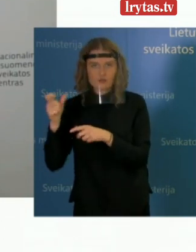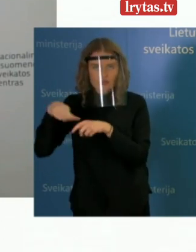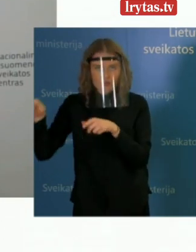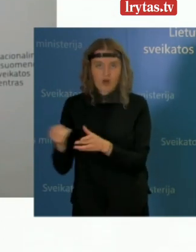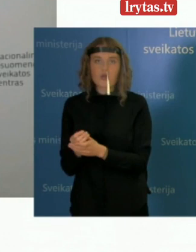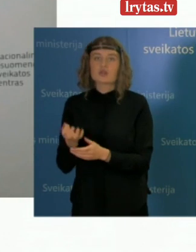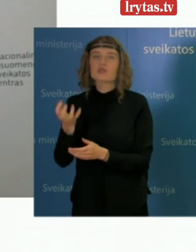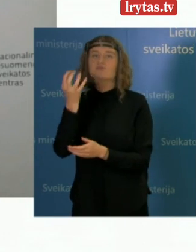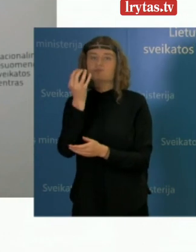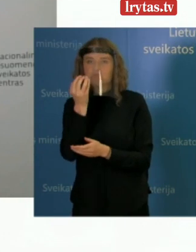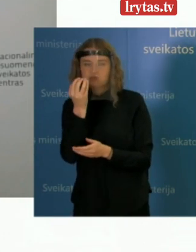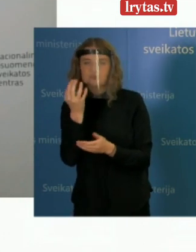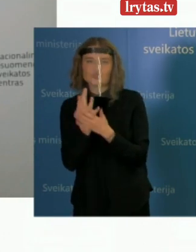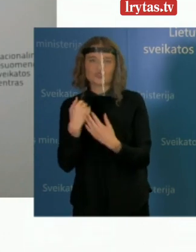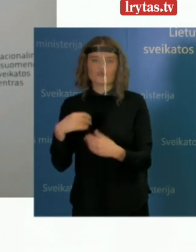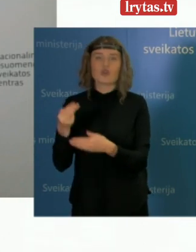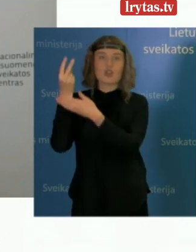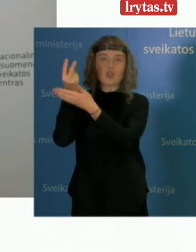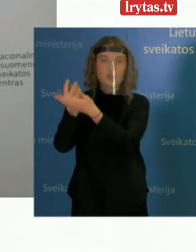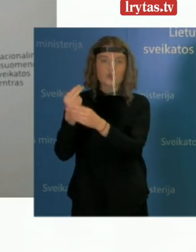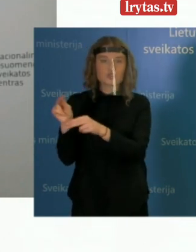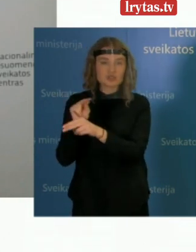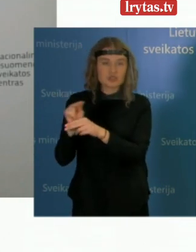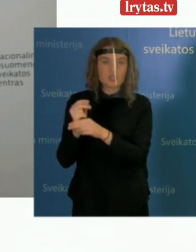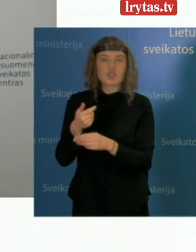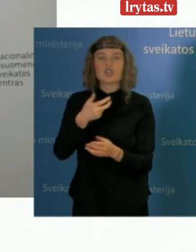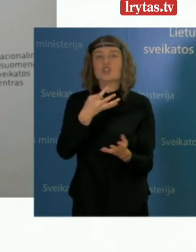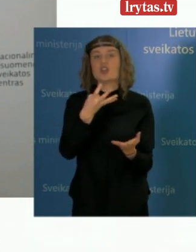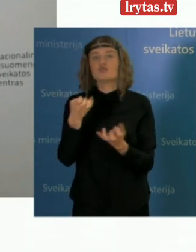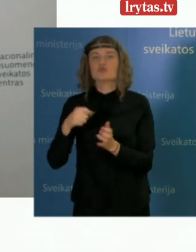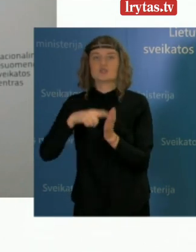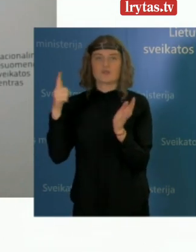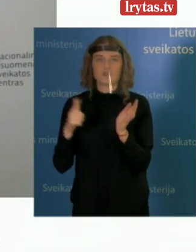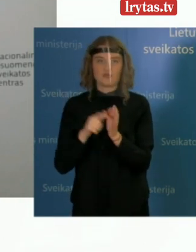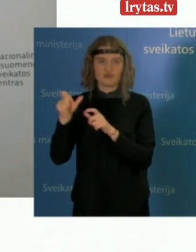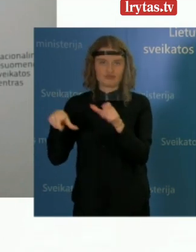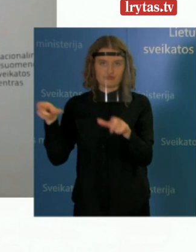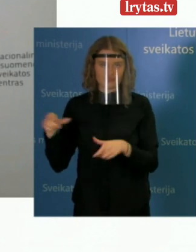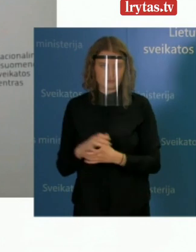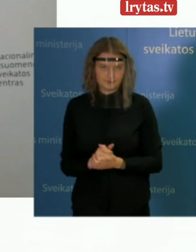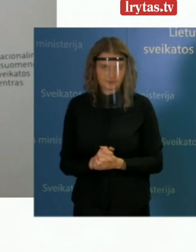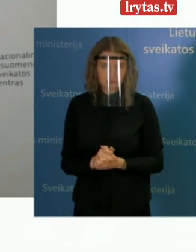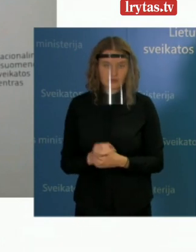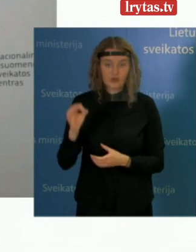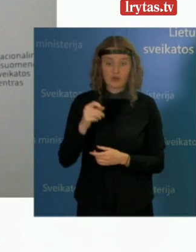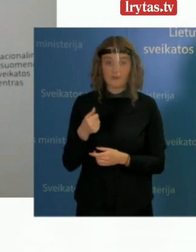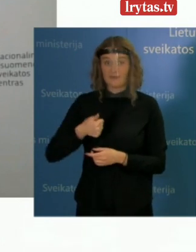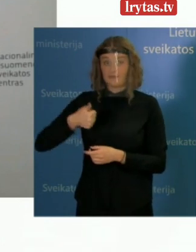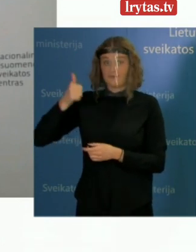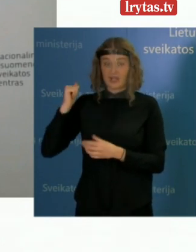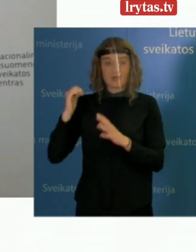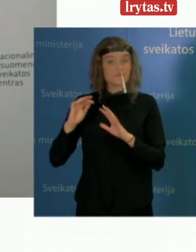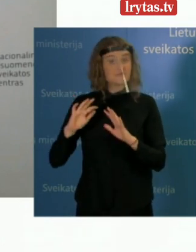dėguoniams kaukiamis lygoninėse yra gydoma 1917 asmenų. Kaudant apie praėjusią parą, tai